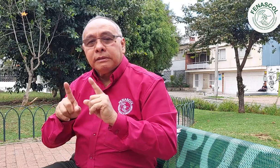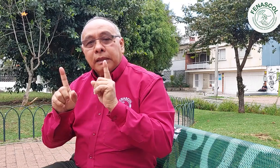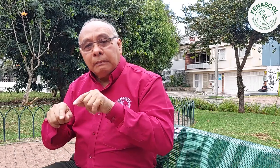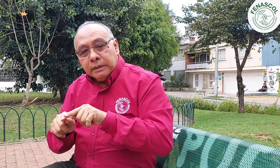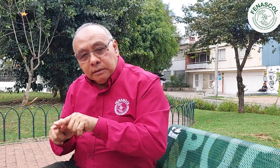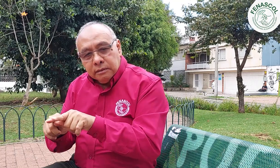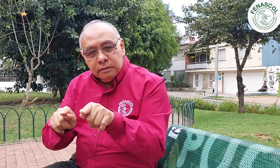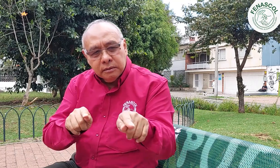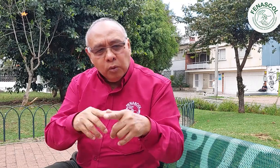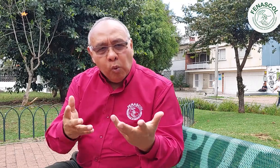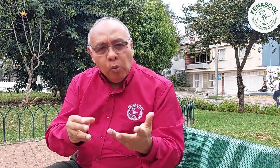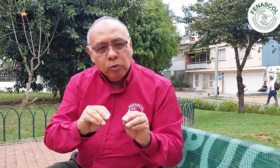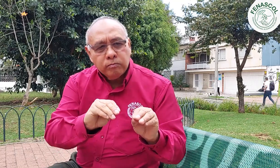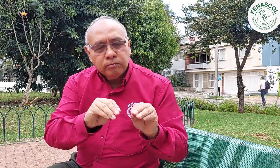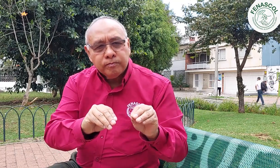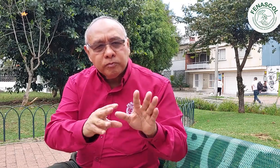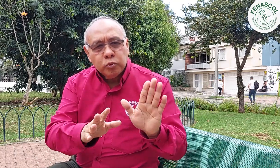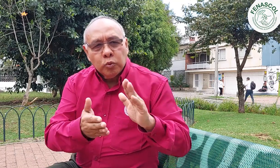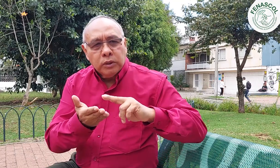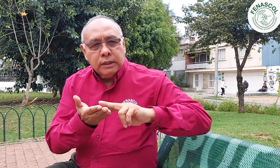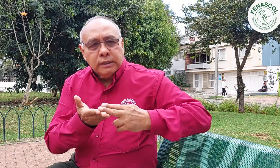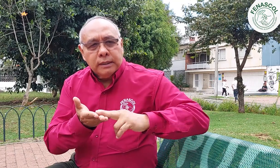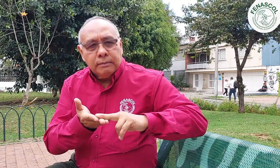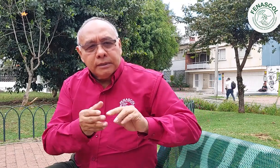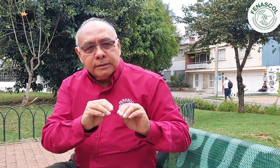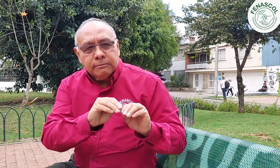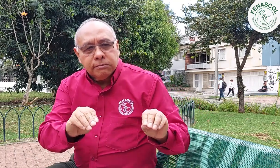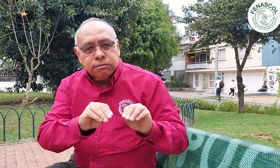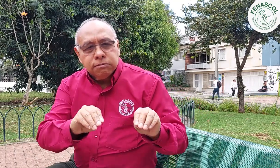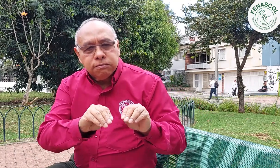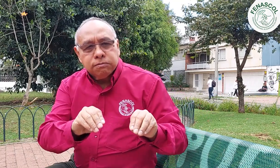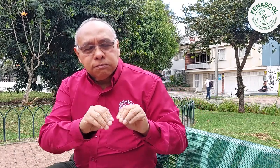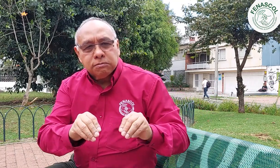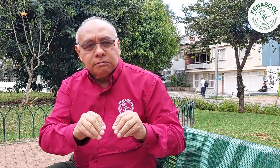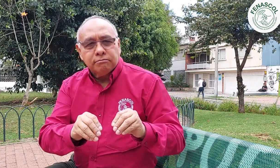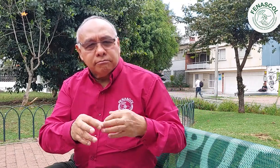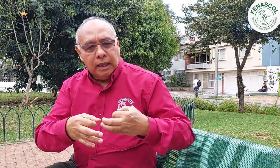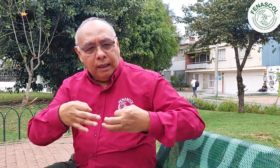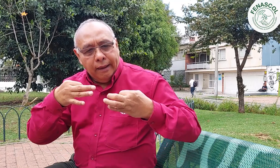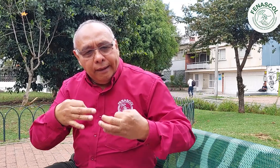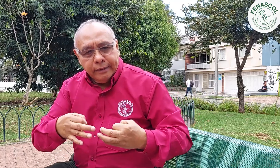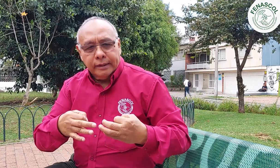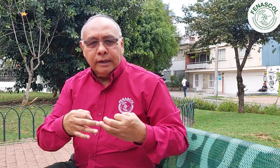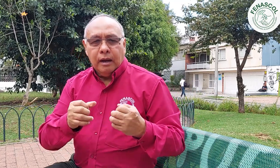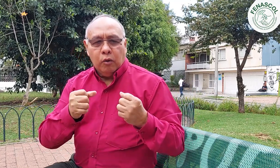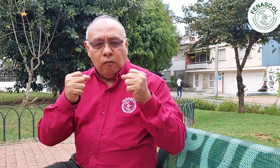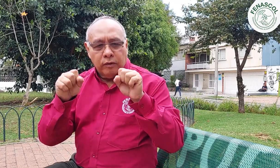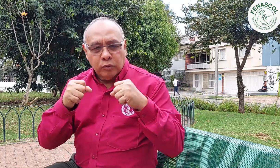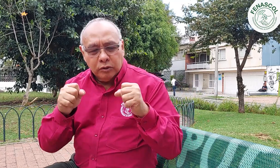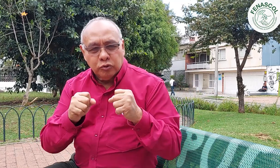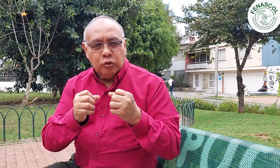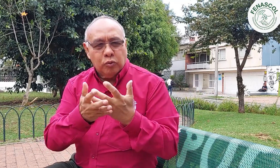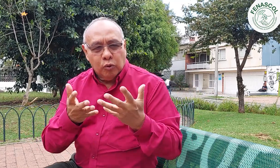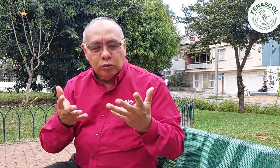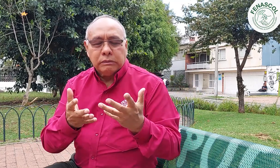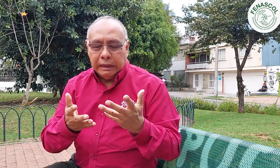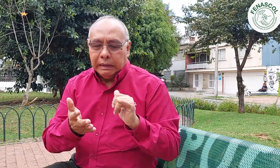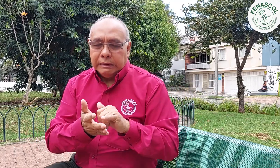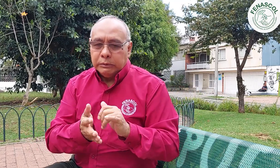Además, para el caso de los intérpretes se trabaja todo lo relacionado con las técnicas en este oficio, código de ética y lingüística de la lengua de